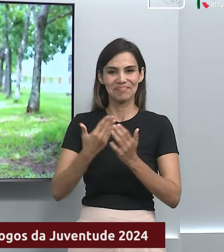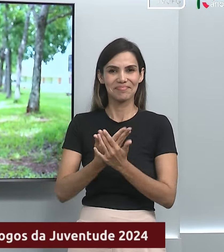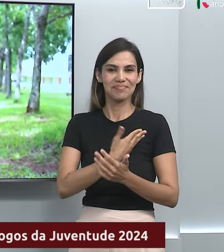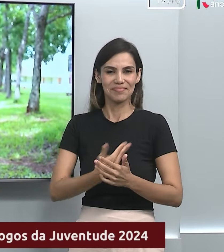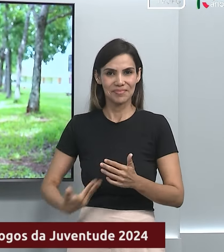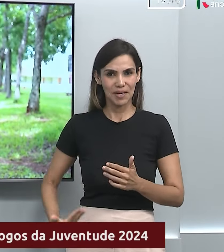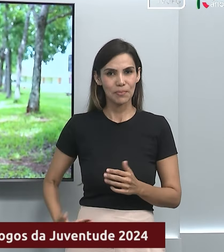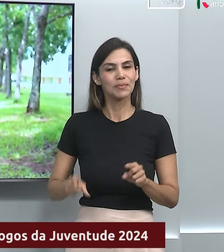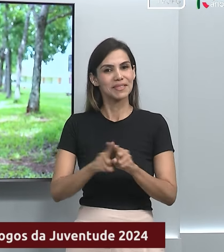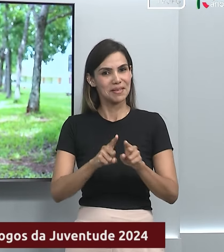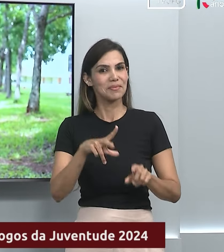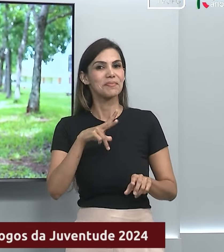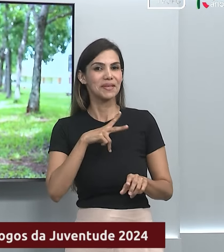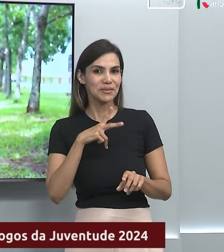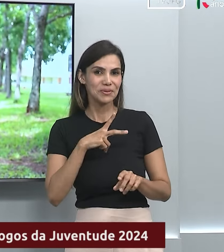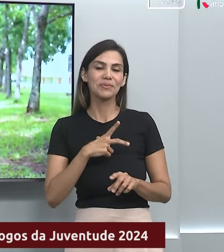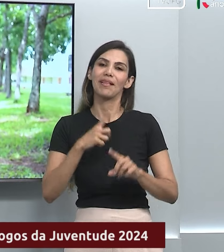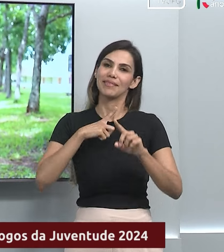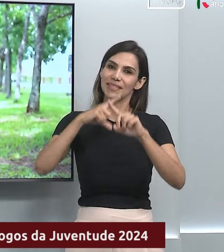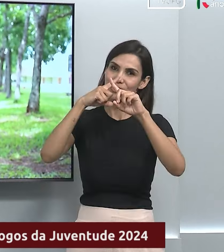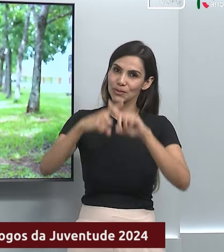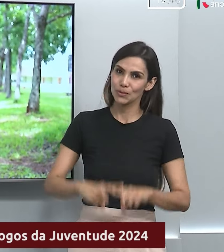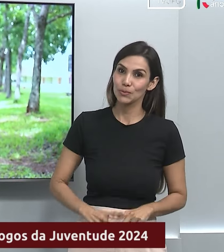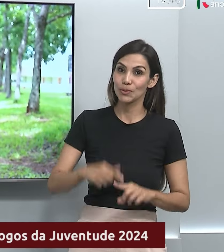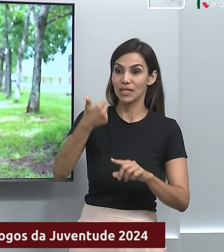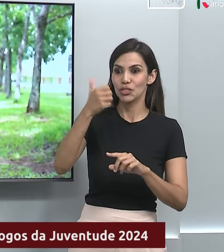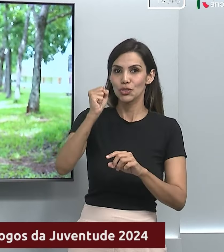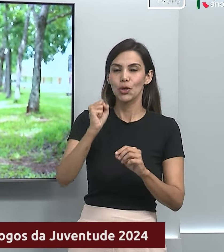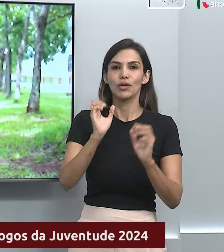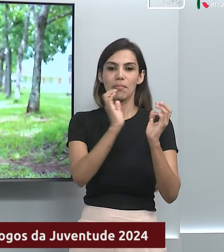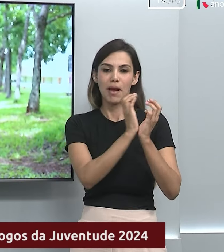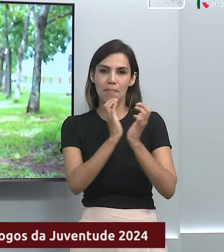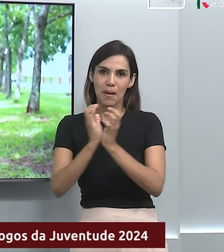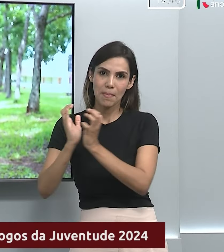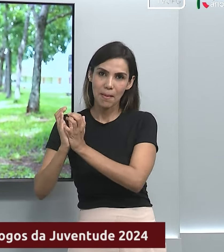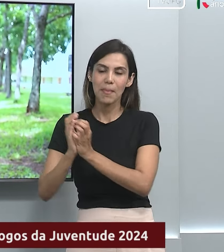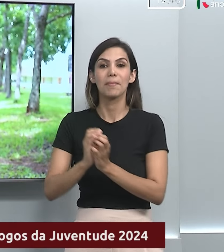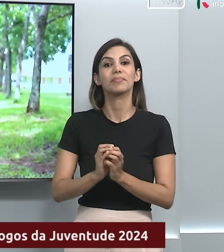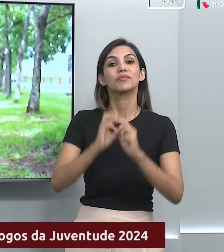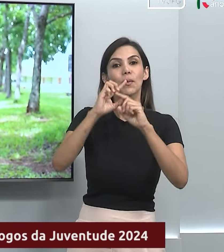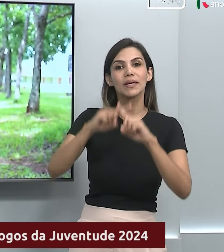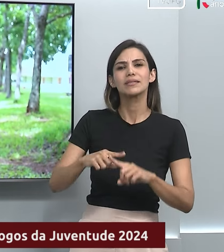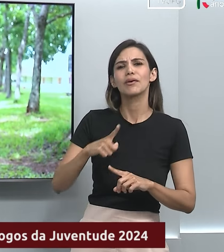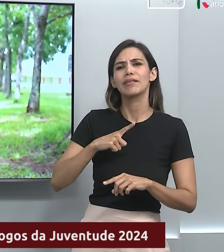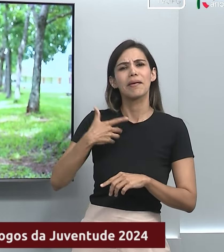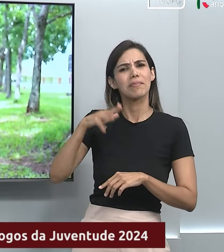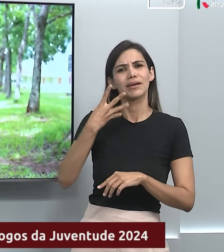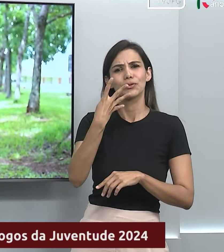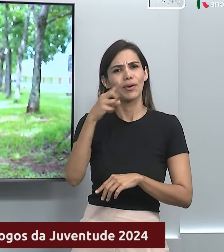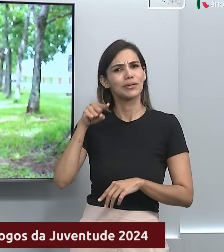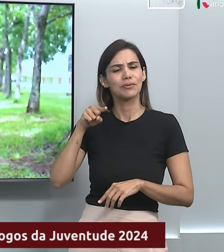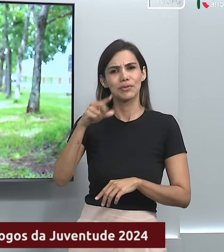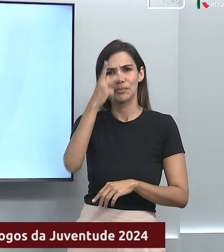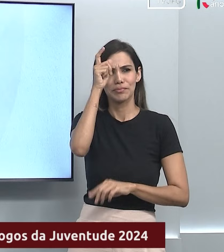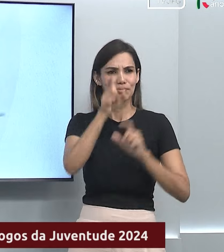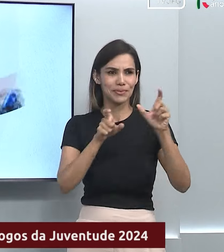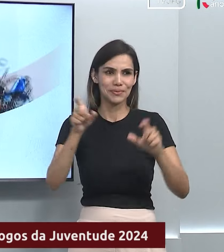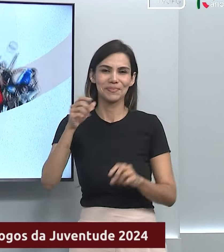privadas para a disputa de 18 modalidades. A competição tem mais de 4 mil atletas participantes.